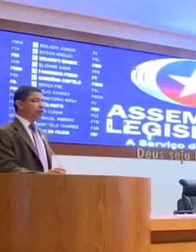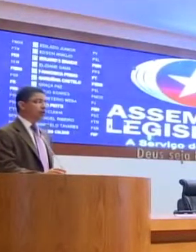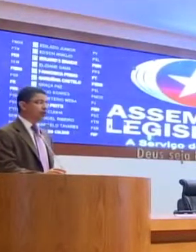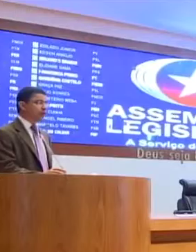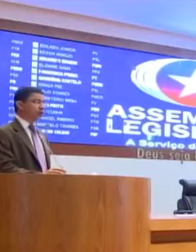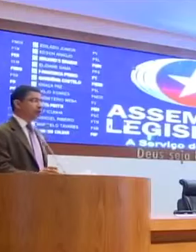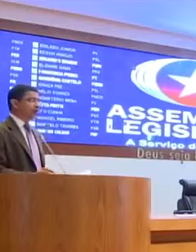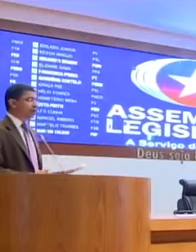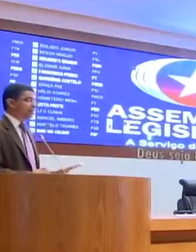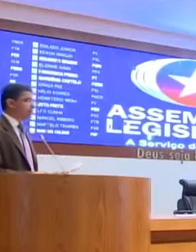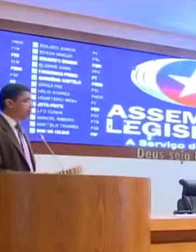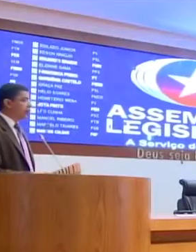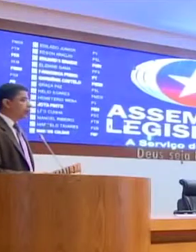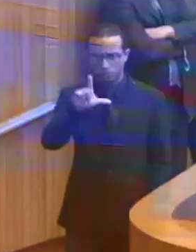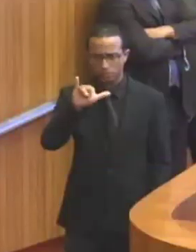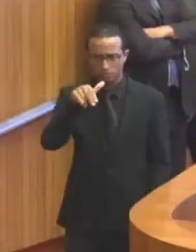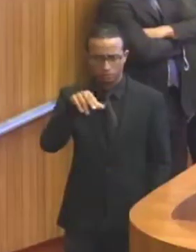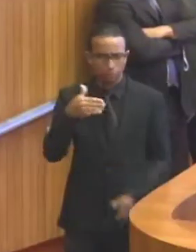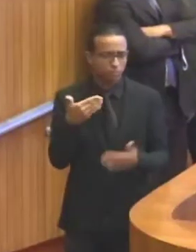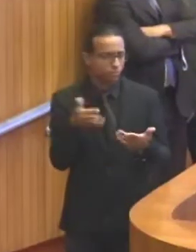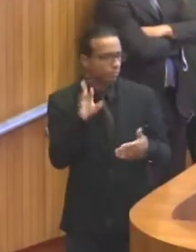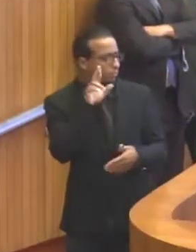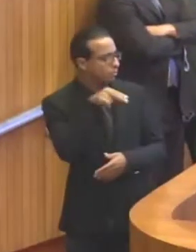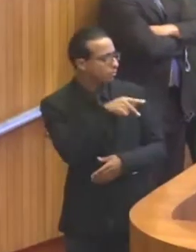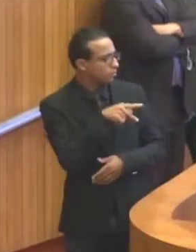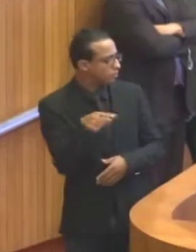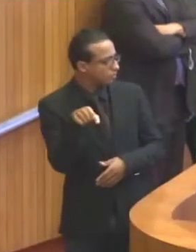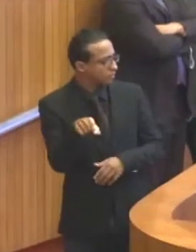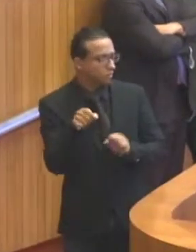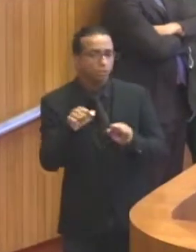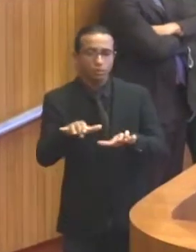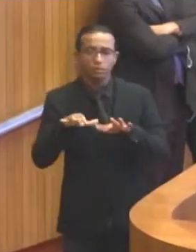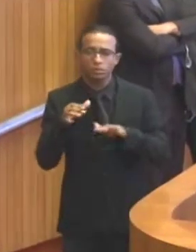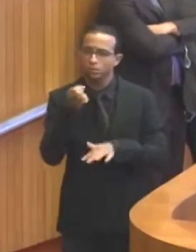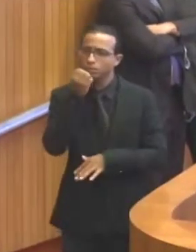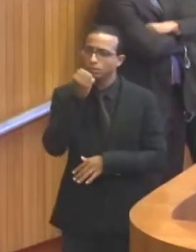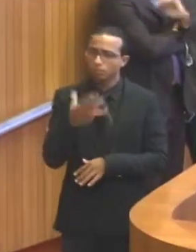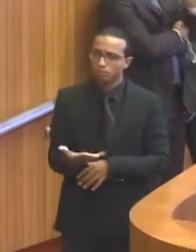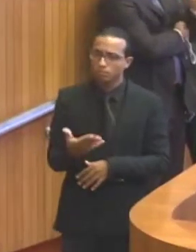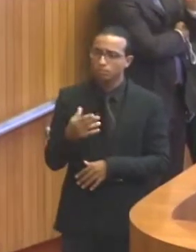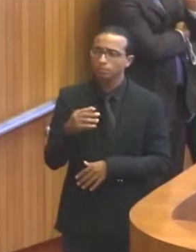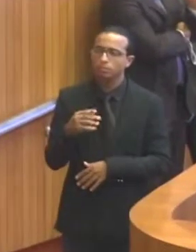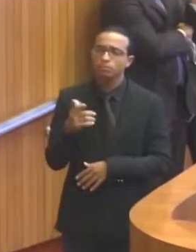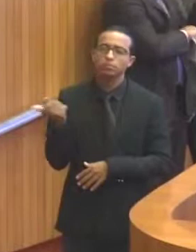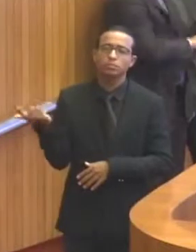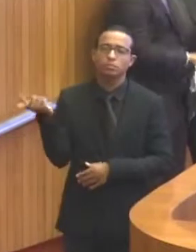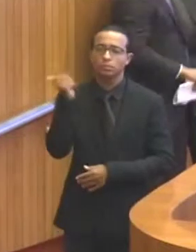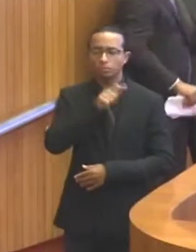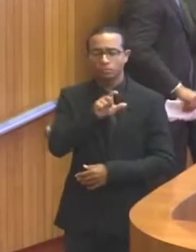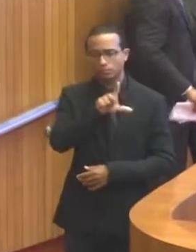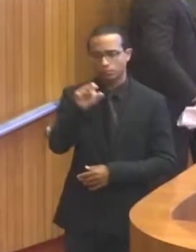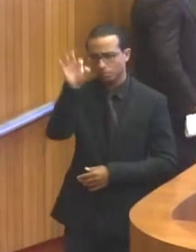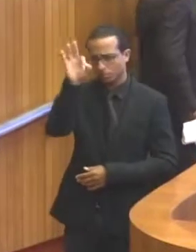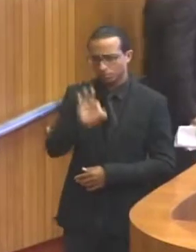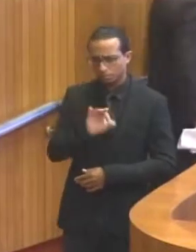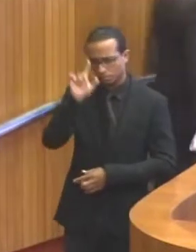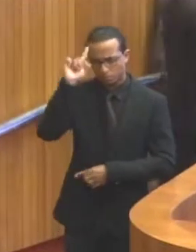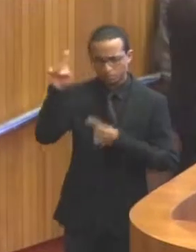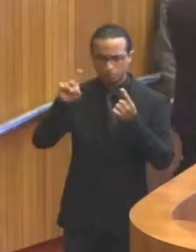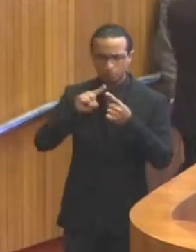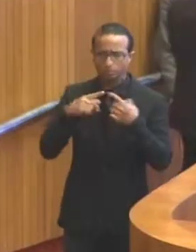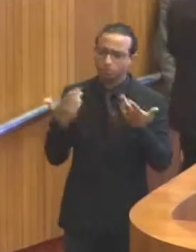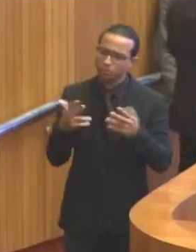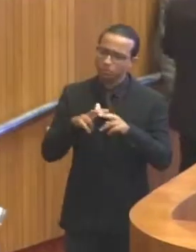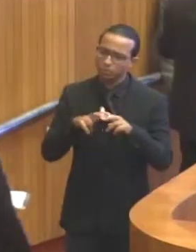Presidente Juscelino. Portanto, Sr. Presidente, foi uma audiência exitosa, que alcançou plenamente os seus objetivos, e por isso